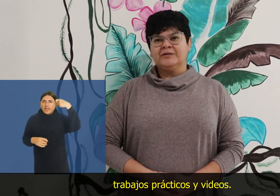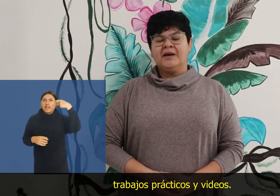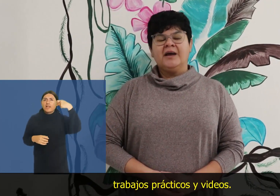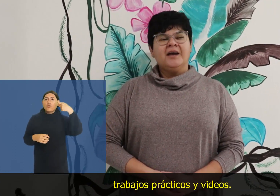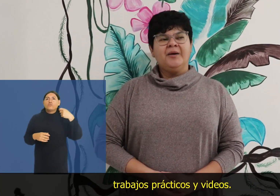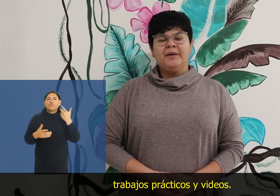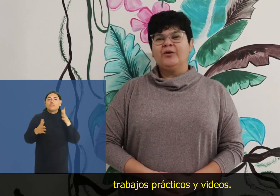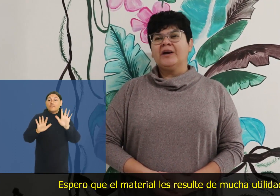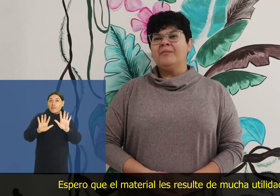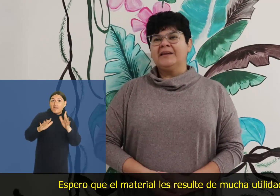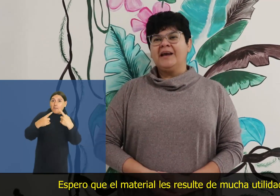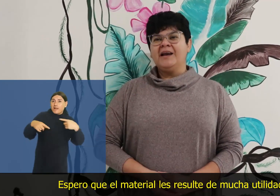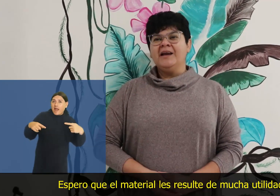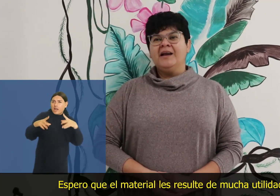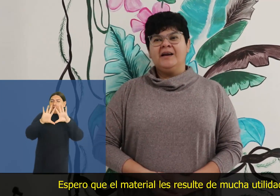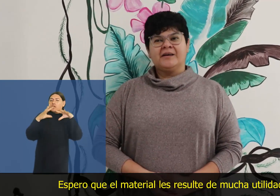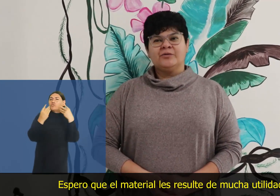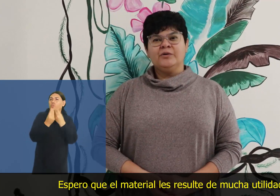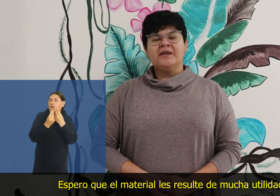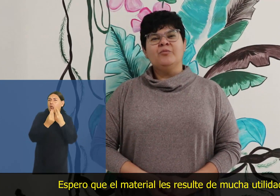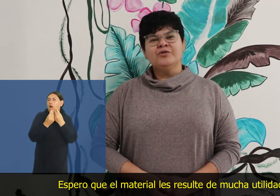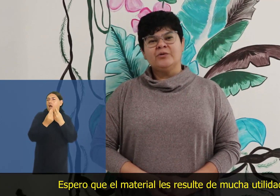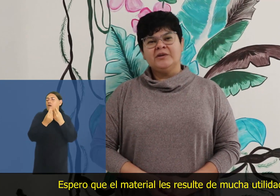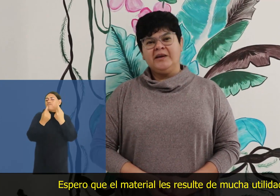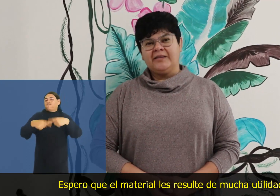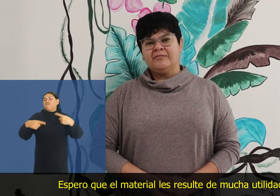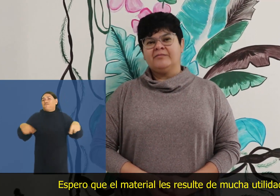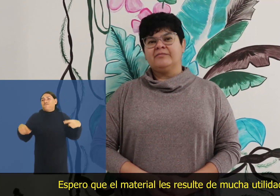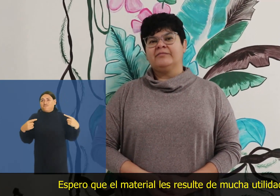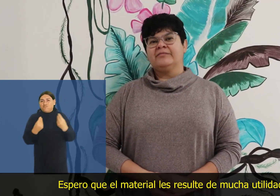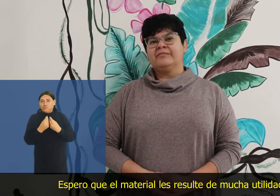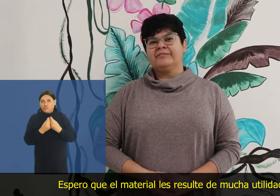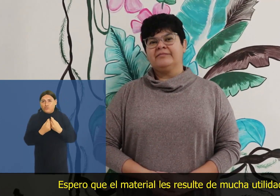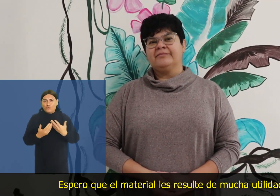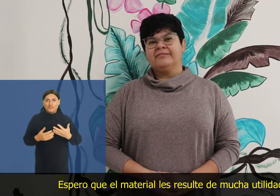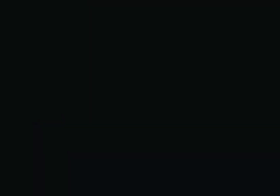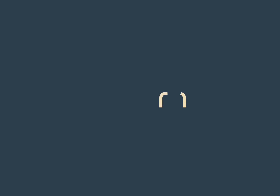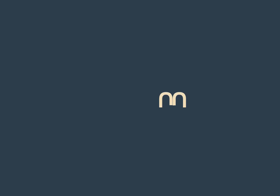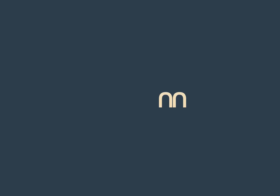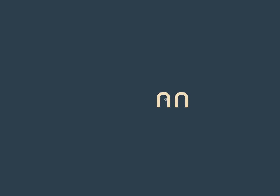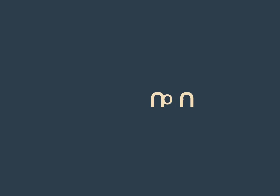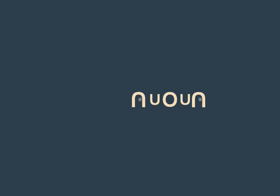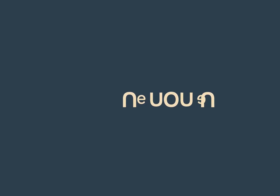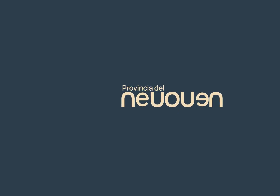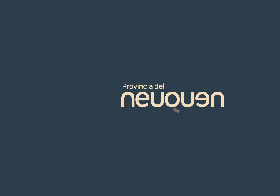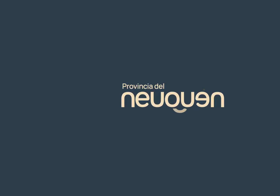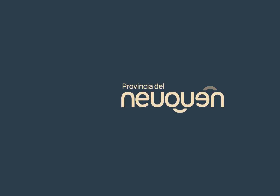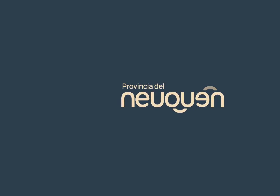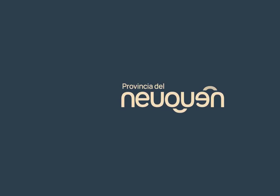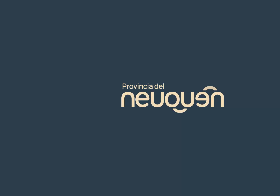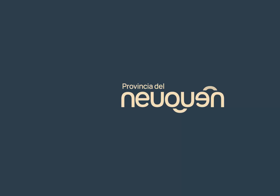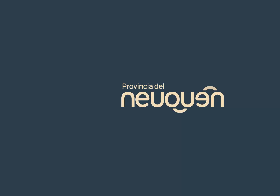videos. Espero que el material les resulte de mucha utilidad. ¡Gracias! ¡Gracias!